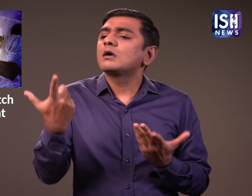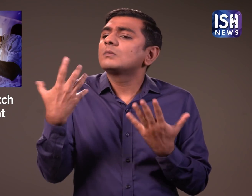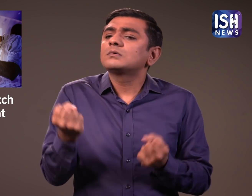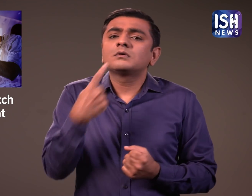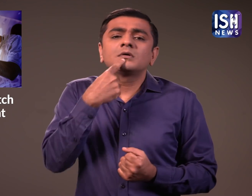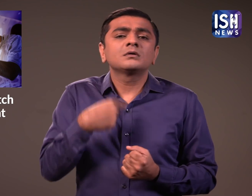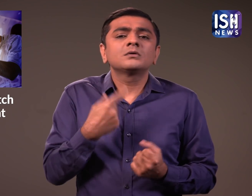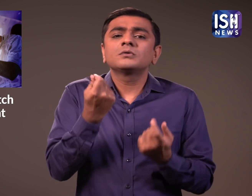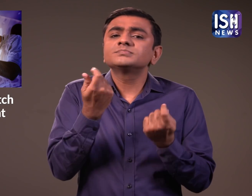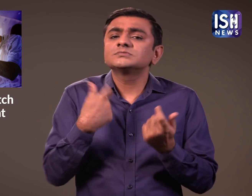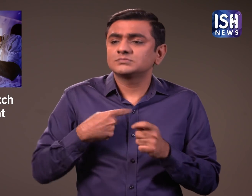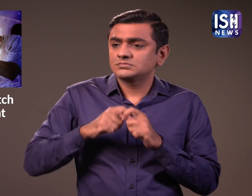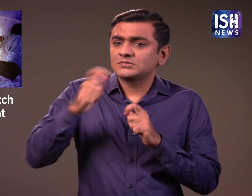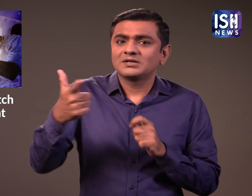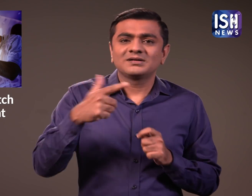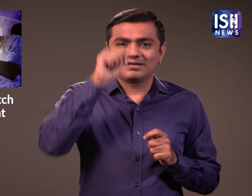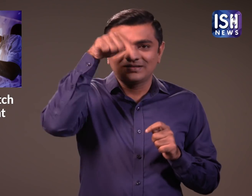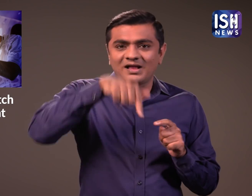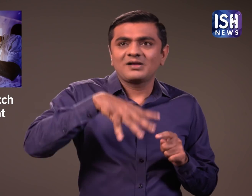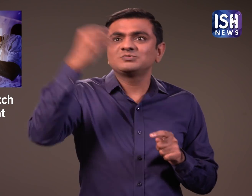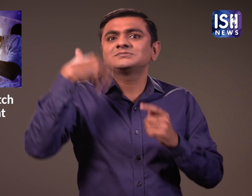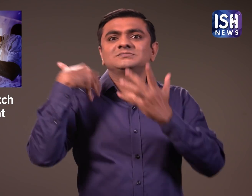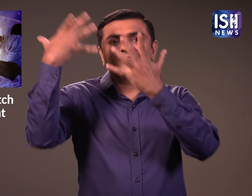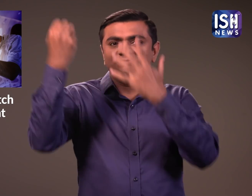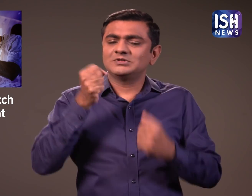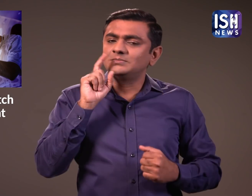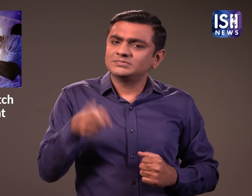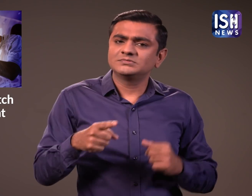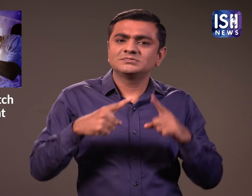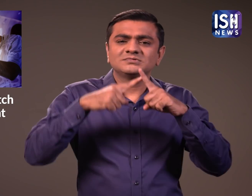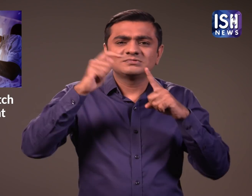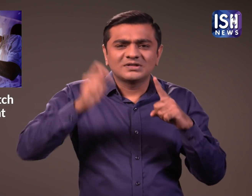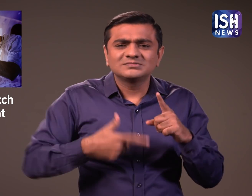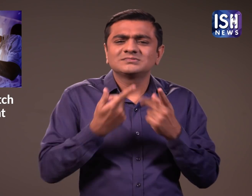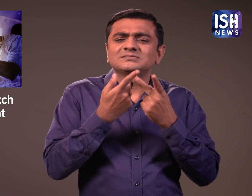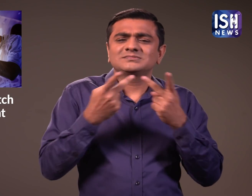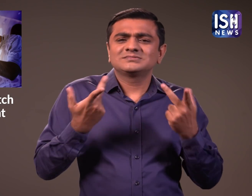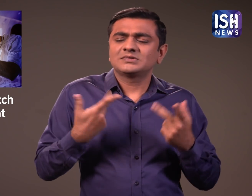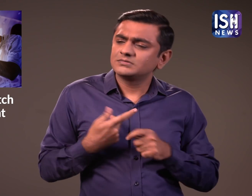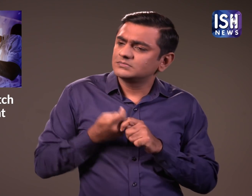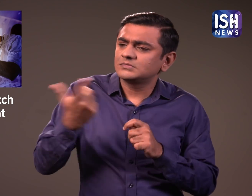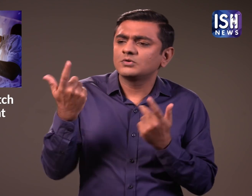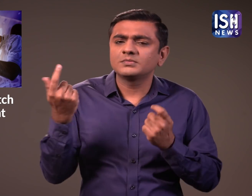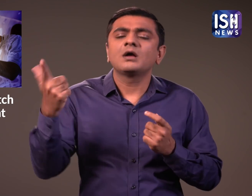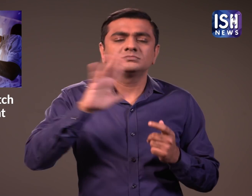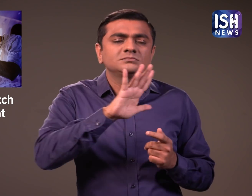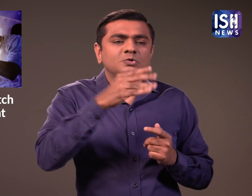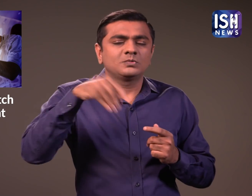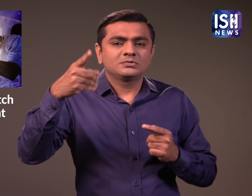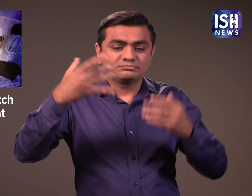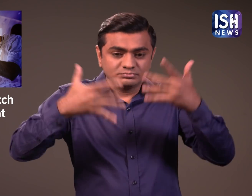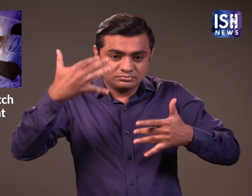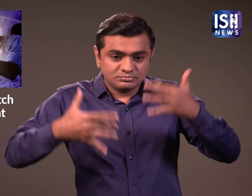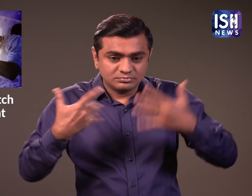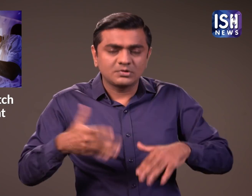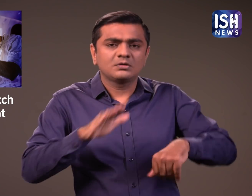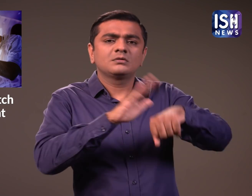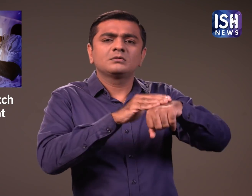उन्हें कहा कि जो भी शिमाशुल्ख होगा मैं उसका बुक्तान करने के लिए तयार हूँ जब बेव कीमत का मुल्यांकन कर